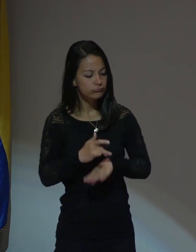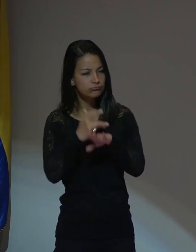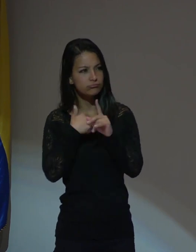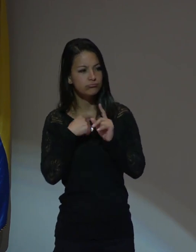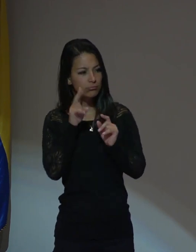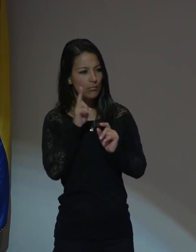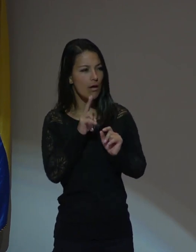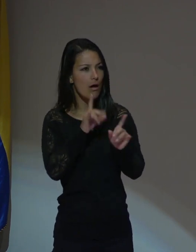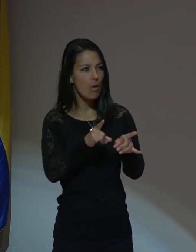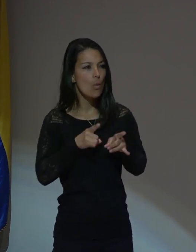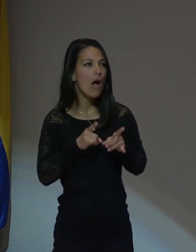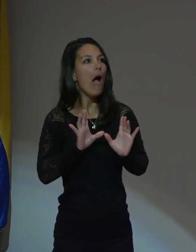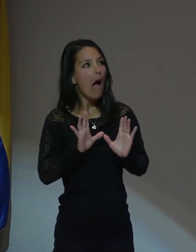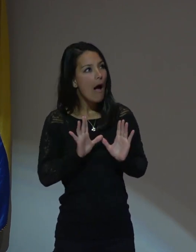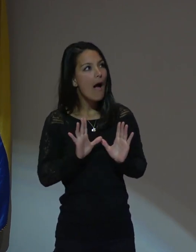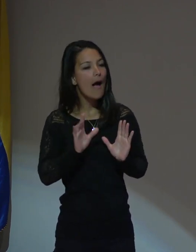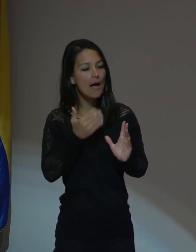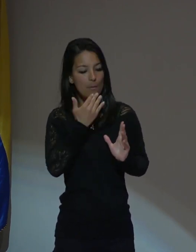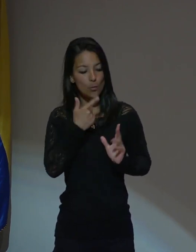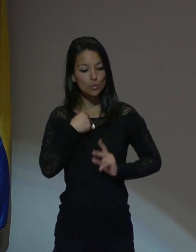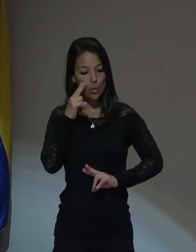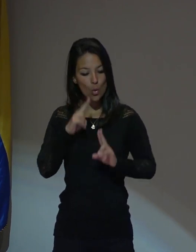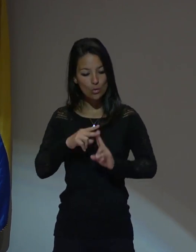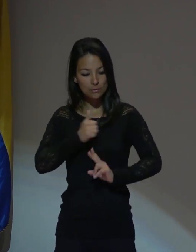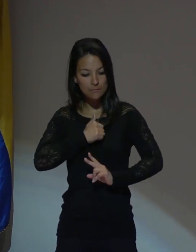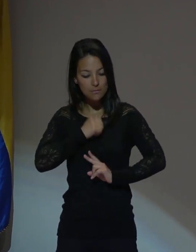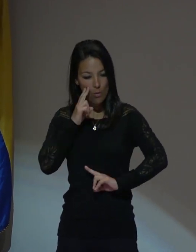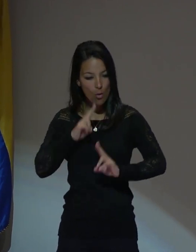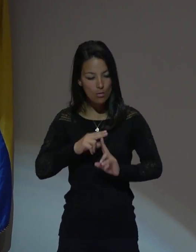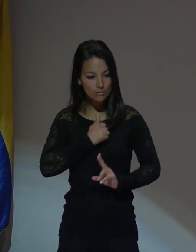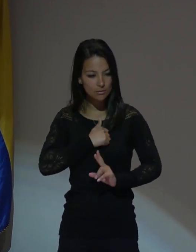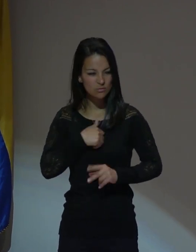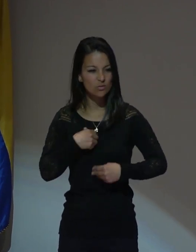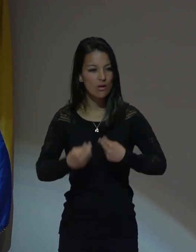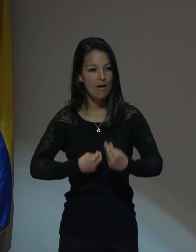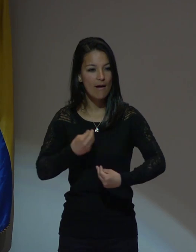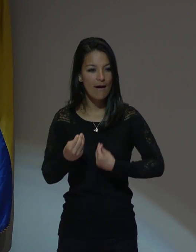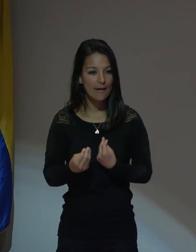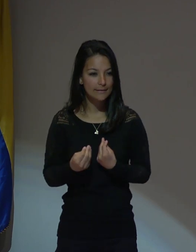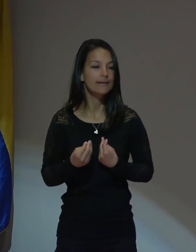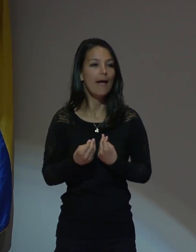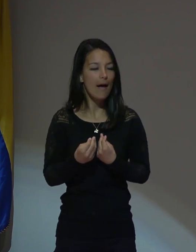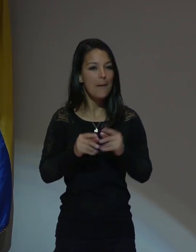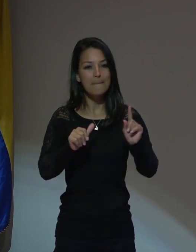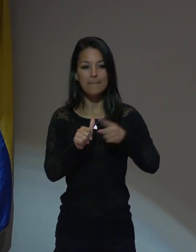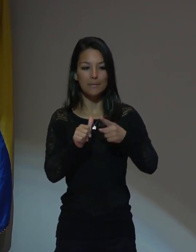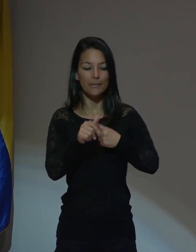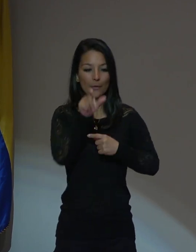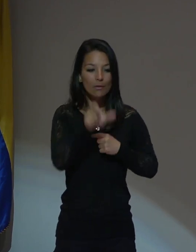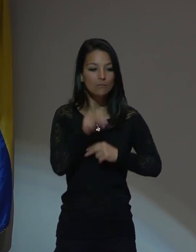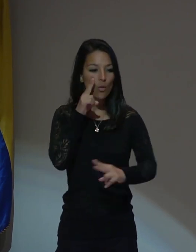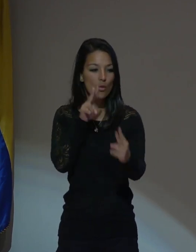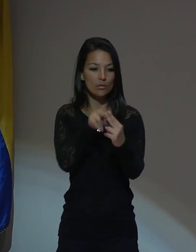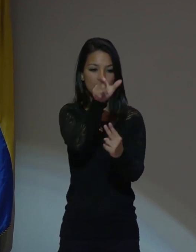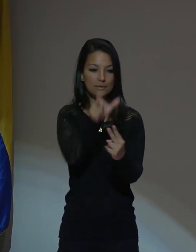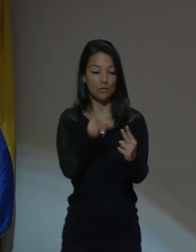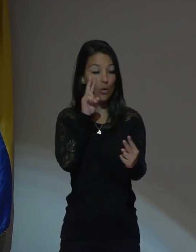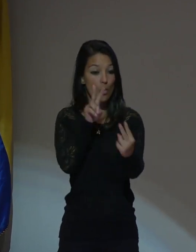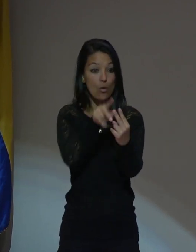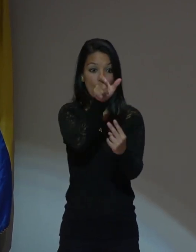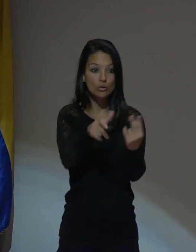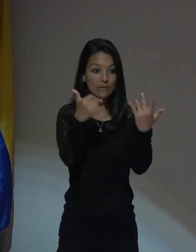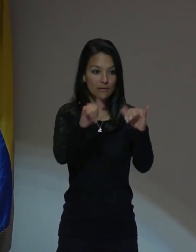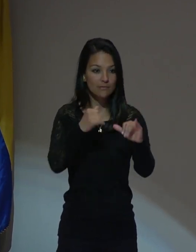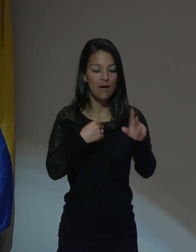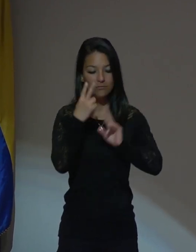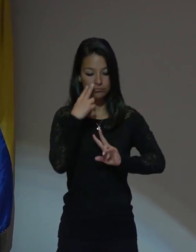conocerse a sí mismo, uno tiene que conocer al otro. Y eso